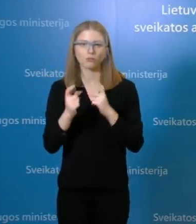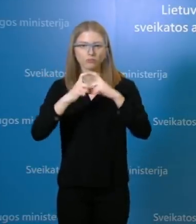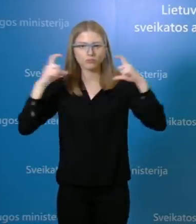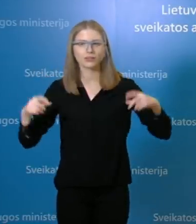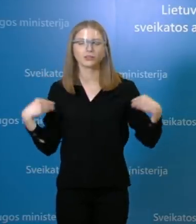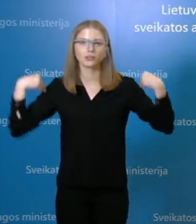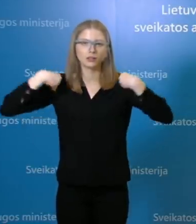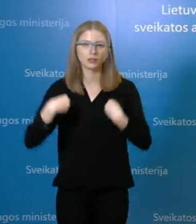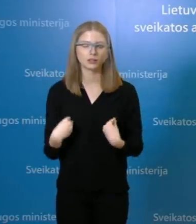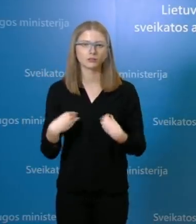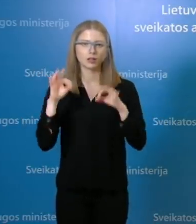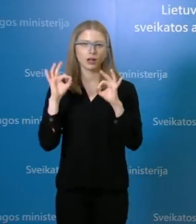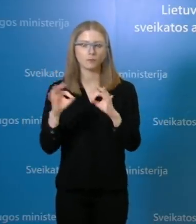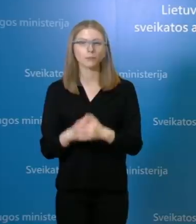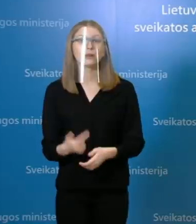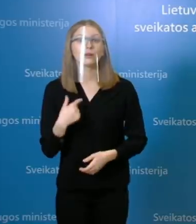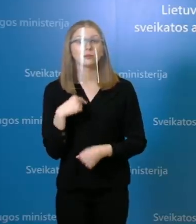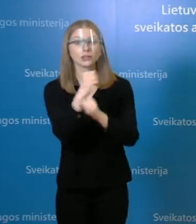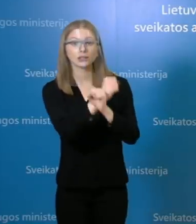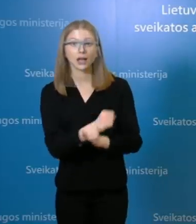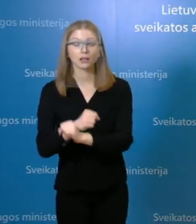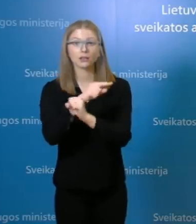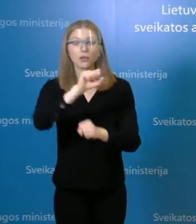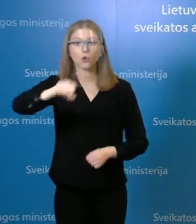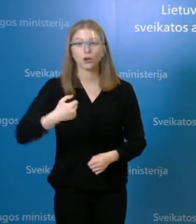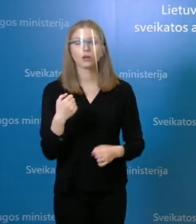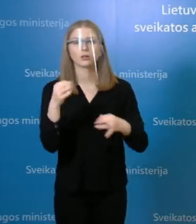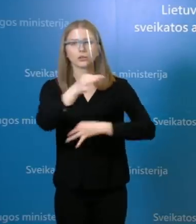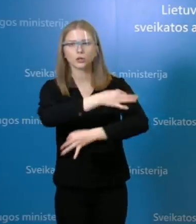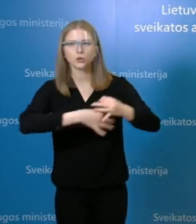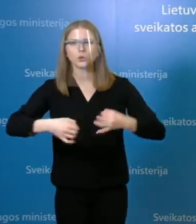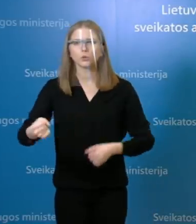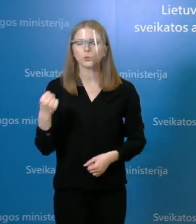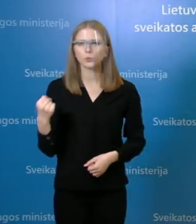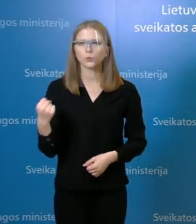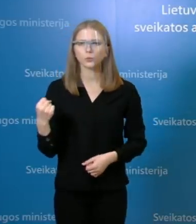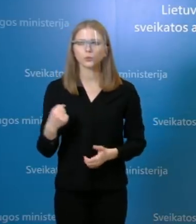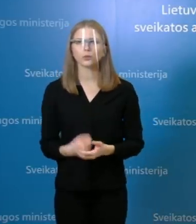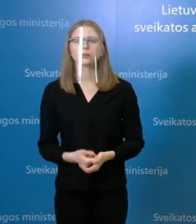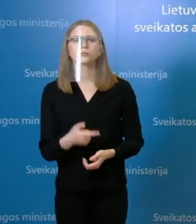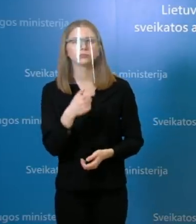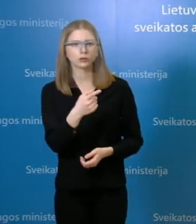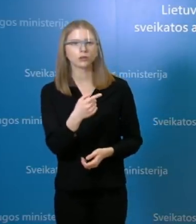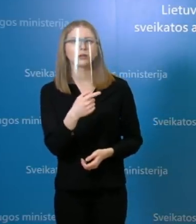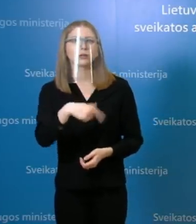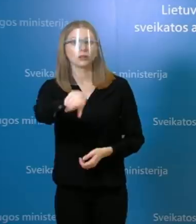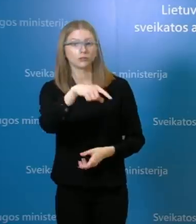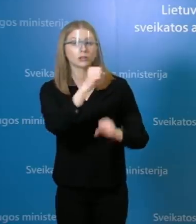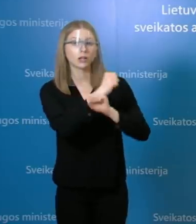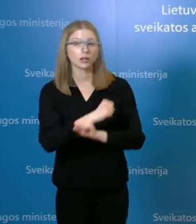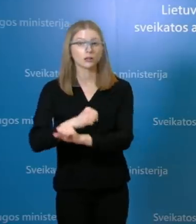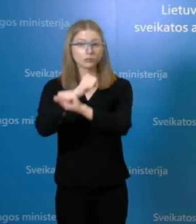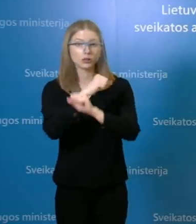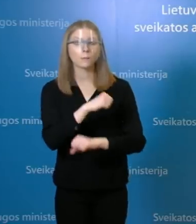diskutavime ir su santaros klinikų kolegomis, labai, labai su mumis bendradarbiauja, aiškinantis